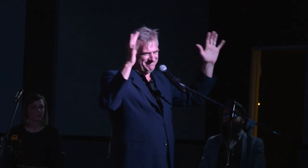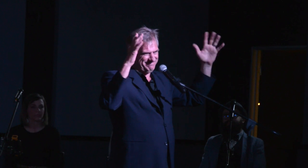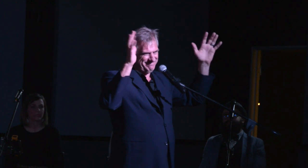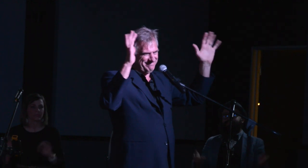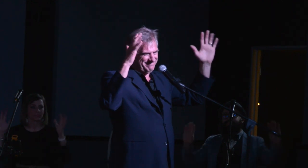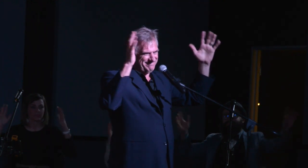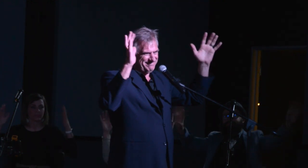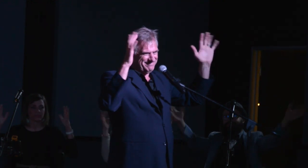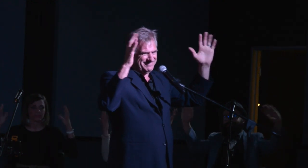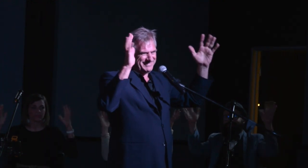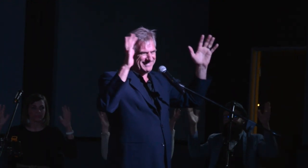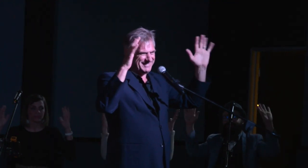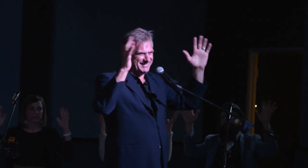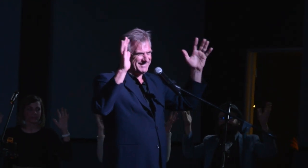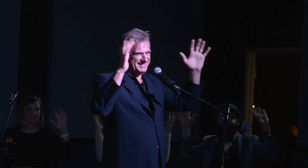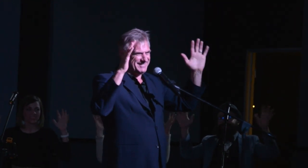het klap.